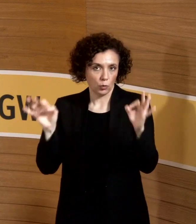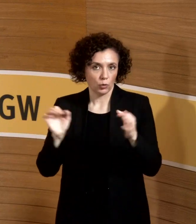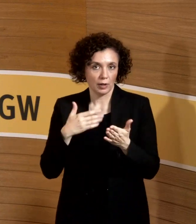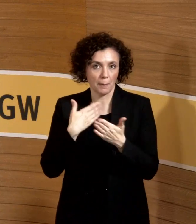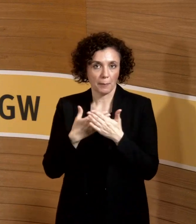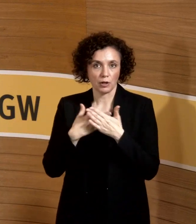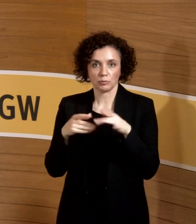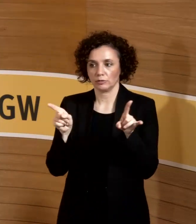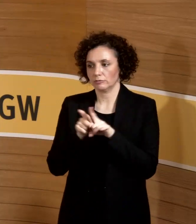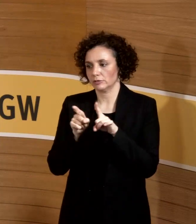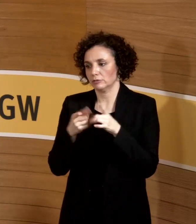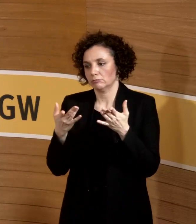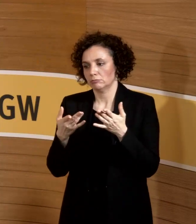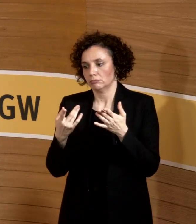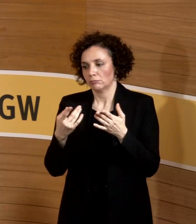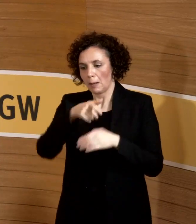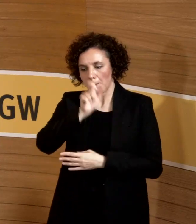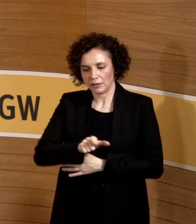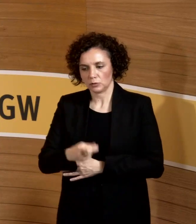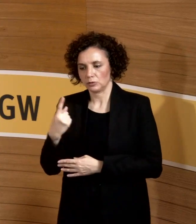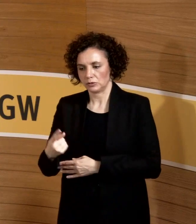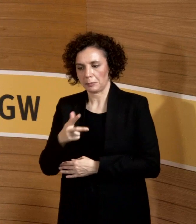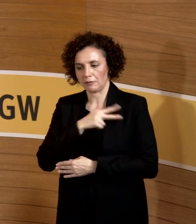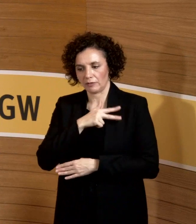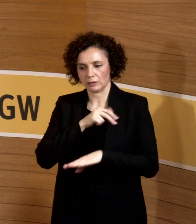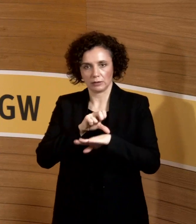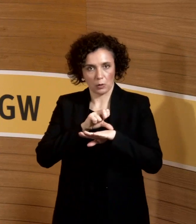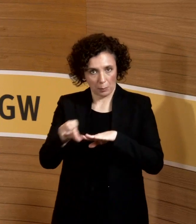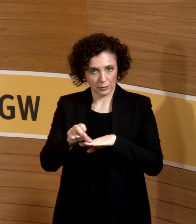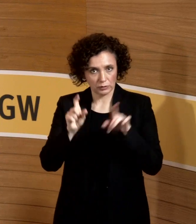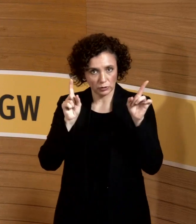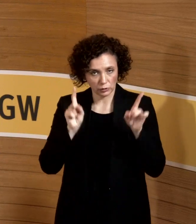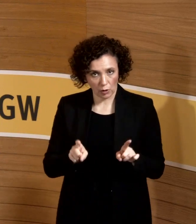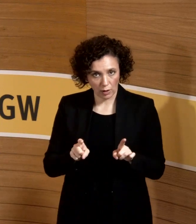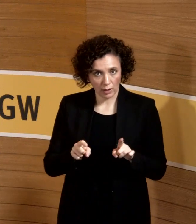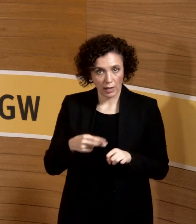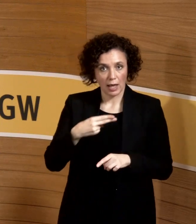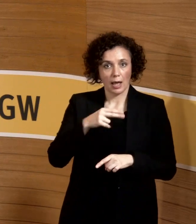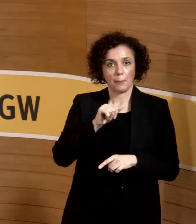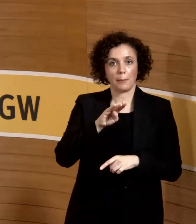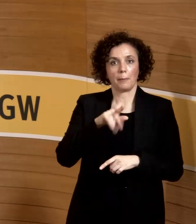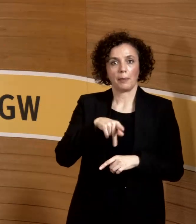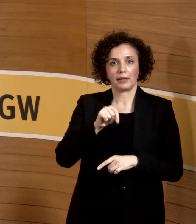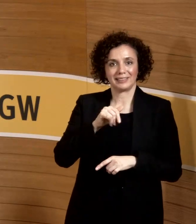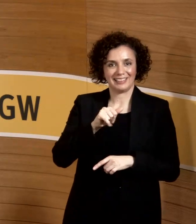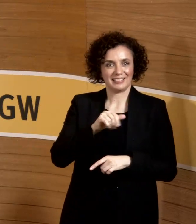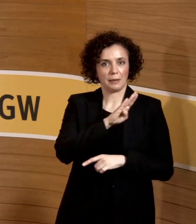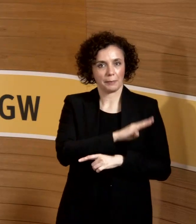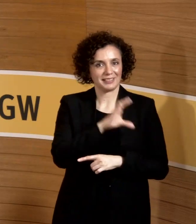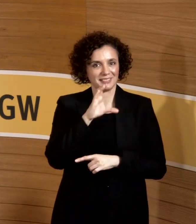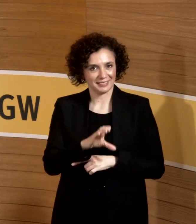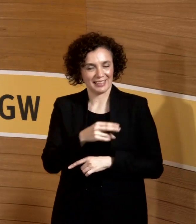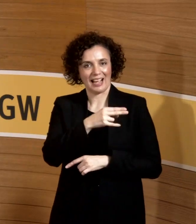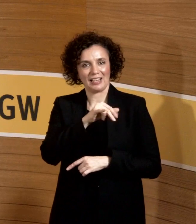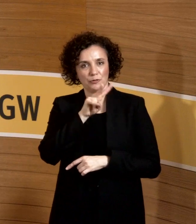interventionell tätig sind, also operieren, haben wir dann Hepatitis B, C und HIV, die infektiöse Kität, nicht die Impfung,